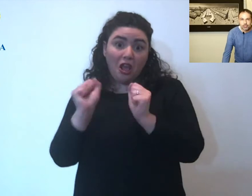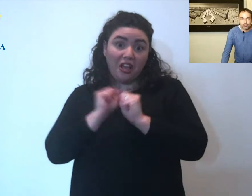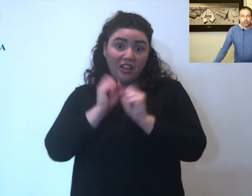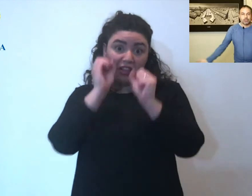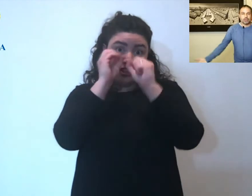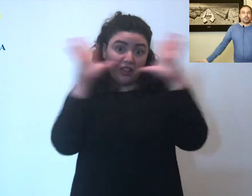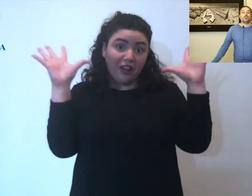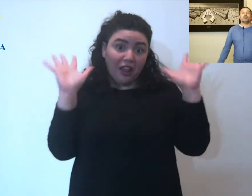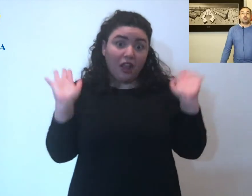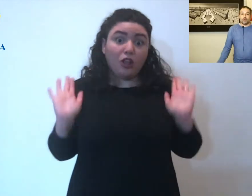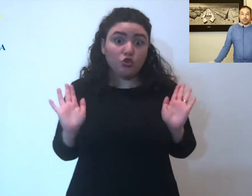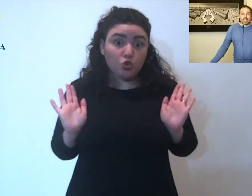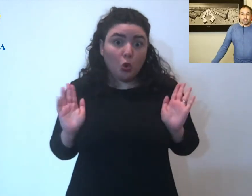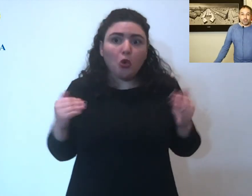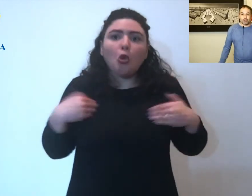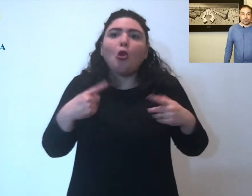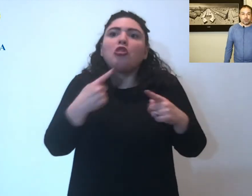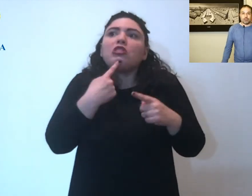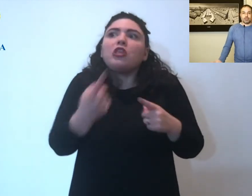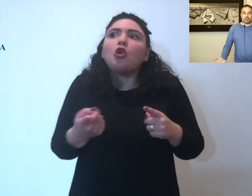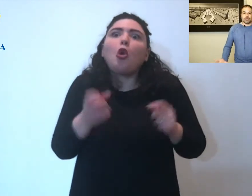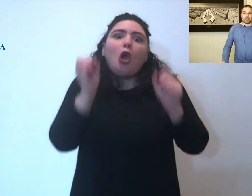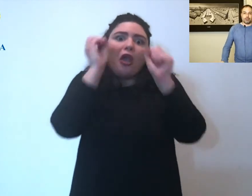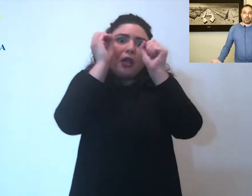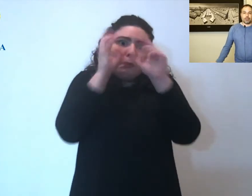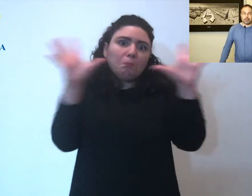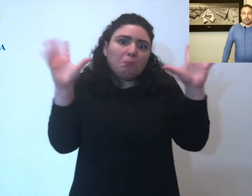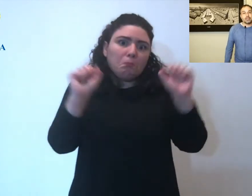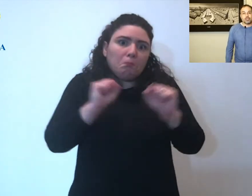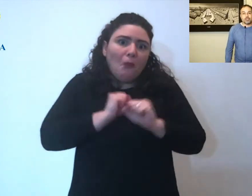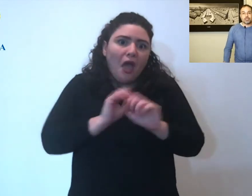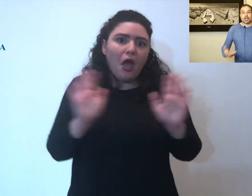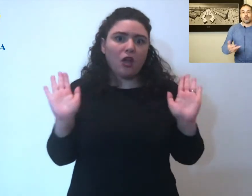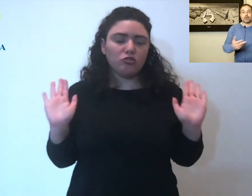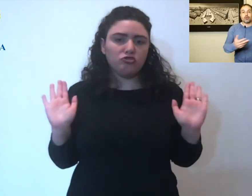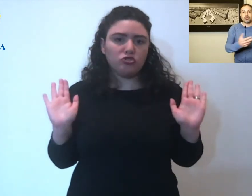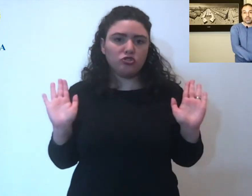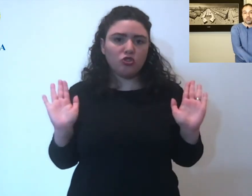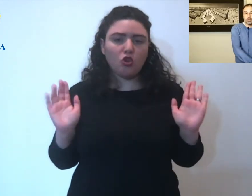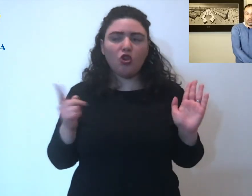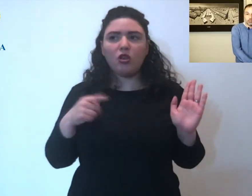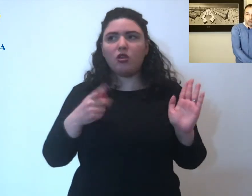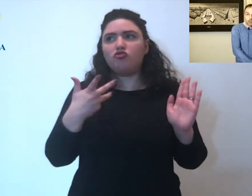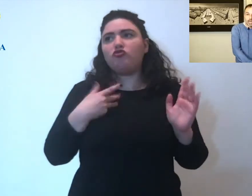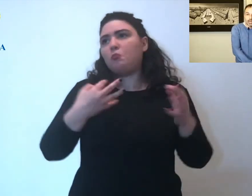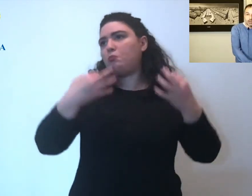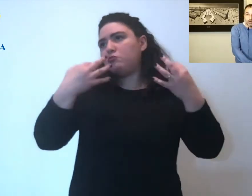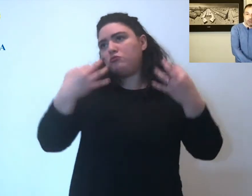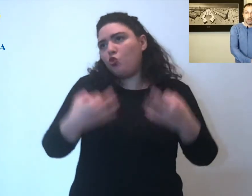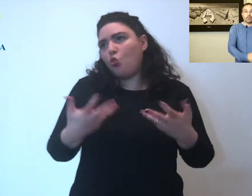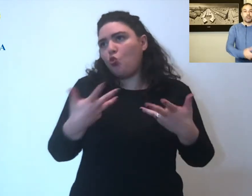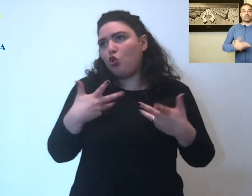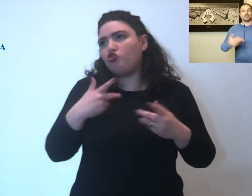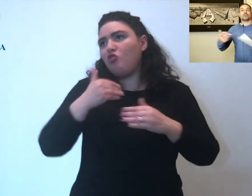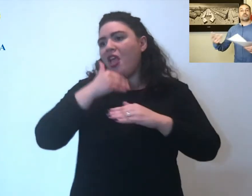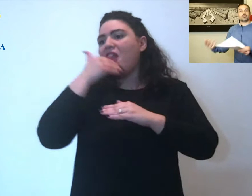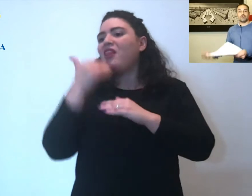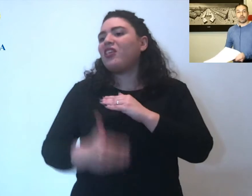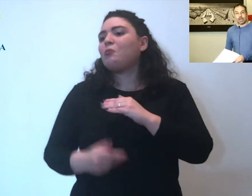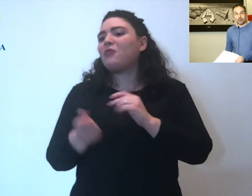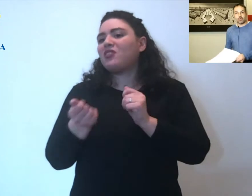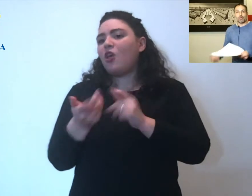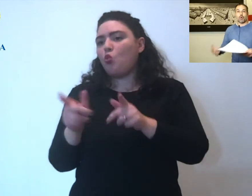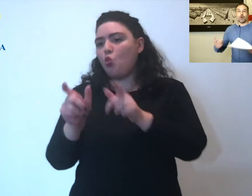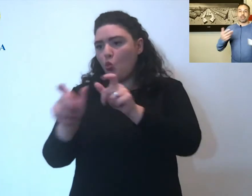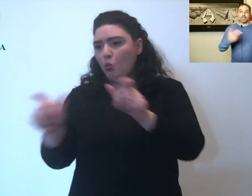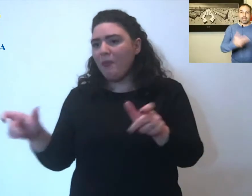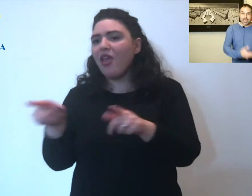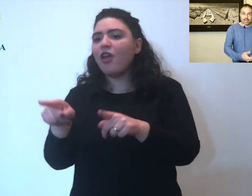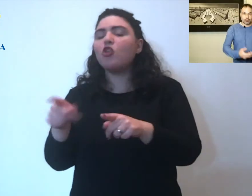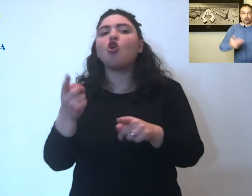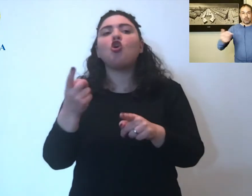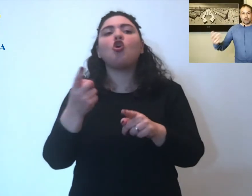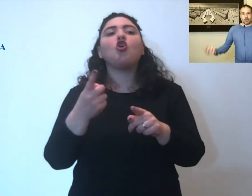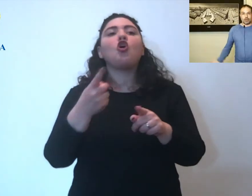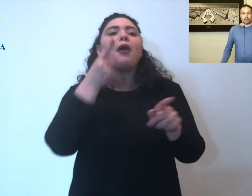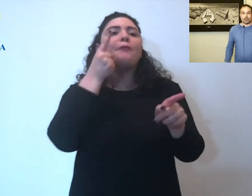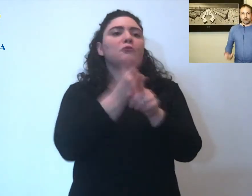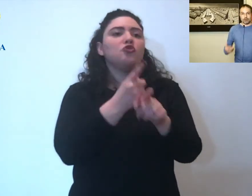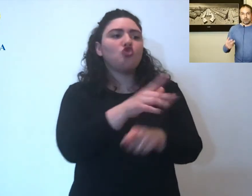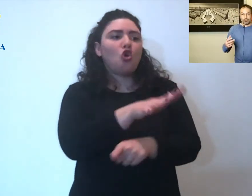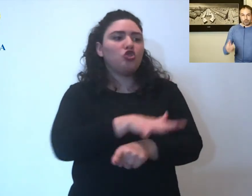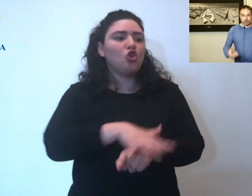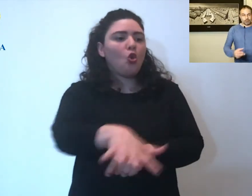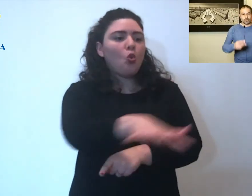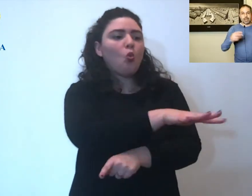immagino io dico immagino probabilmente ci saranno limitazioni di tipo numerico ci vorranno luoghi che hanno